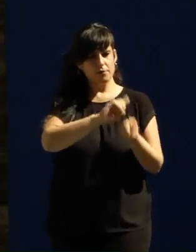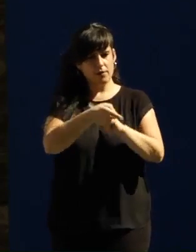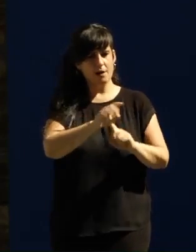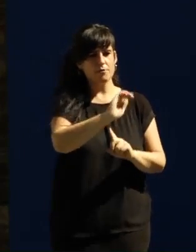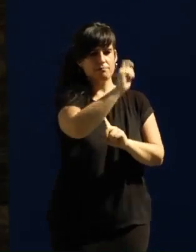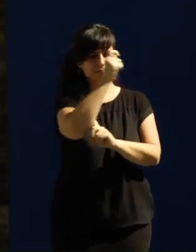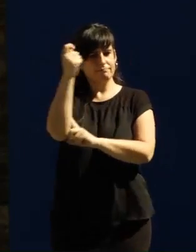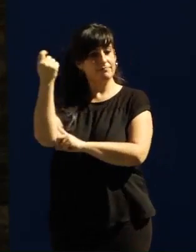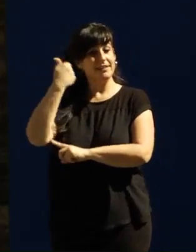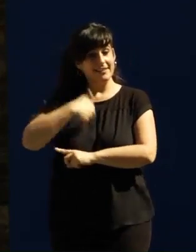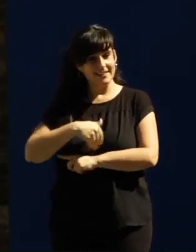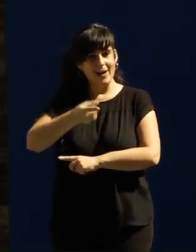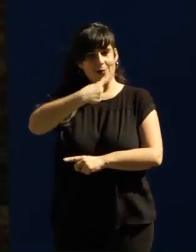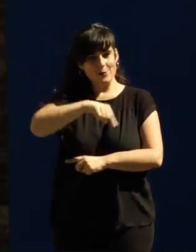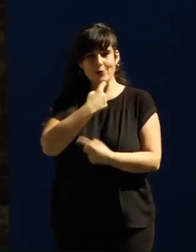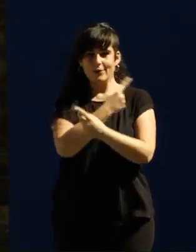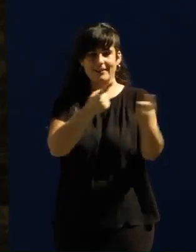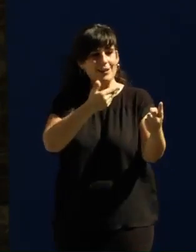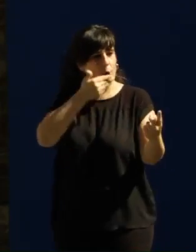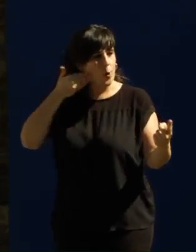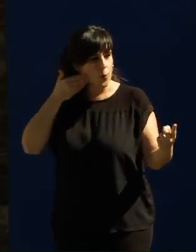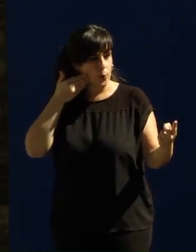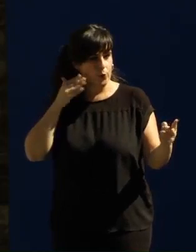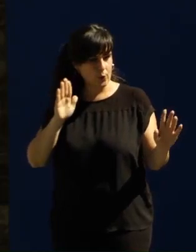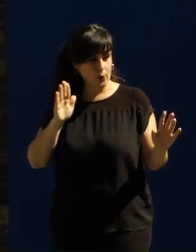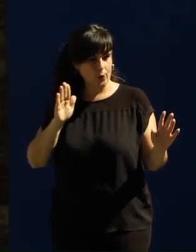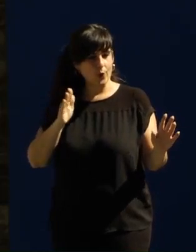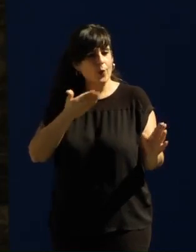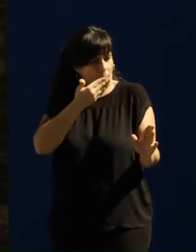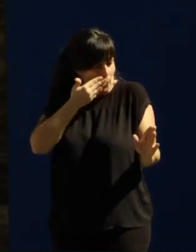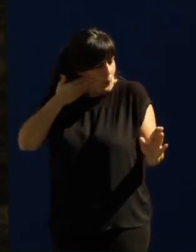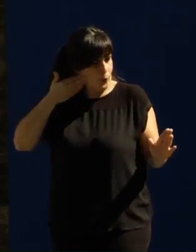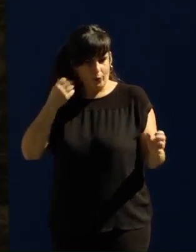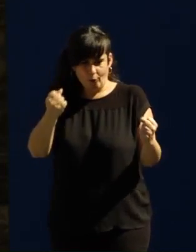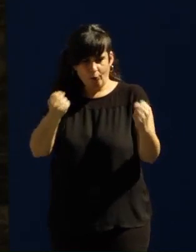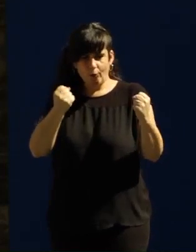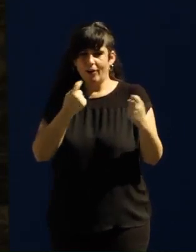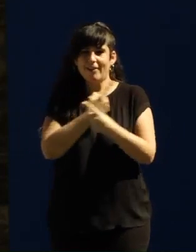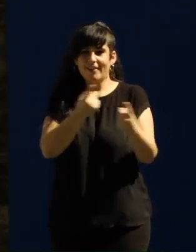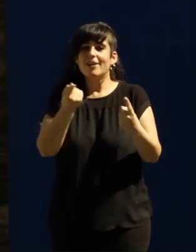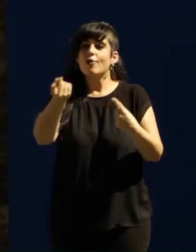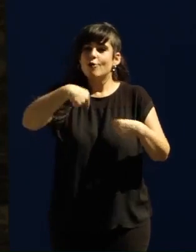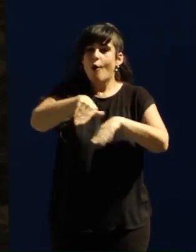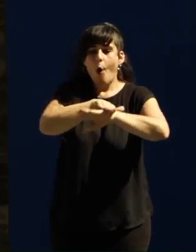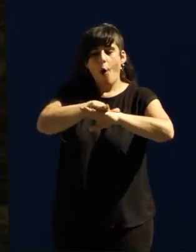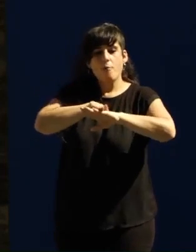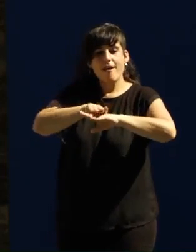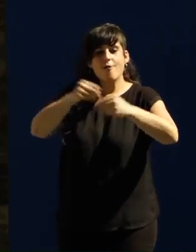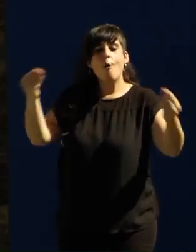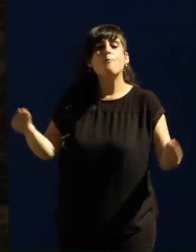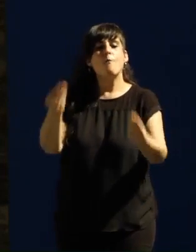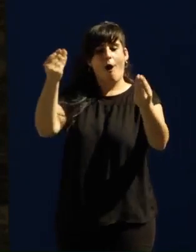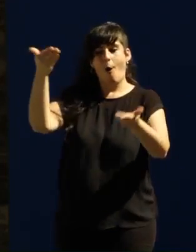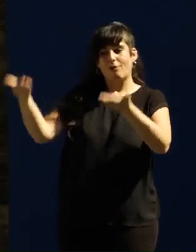gente, tenemos que decir, muy orgullosos, con humildad, pero con muchísimo orgullo, gobernamos mejor. Allí donde gobernamos